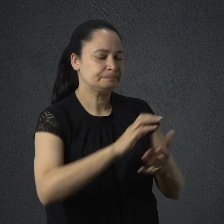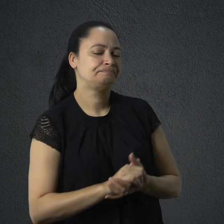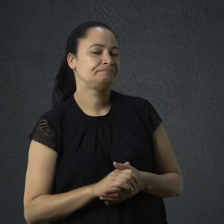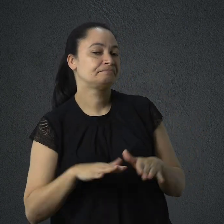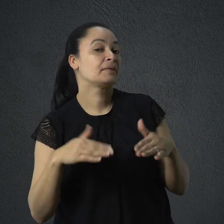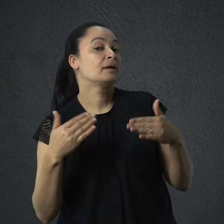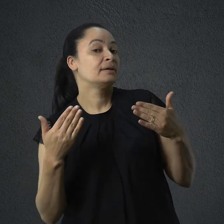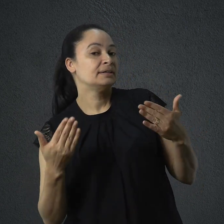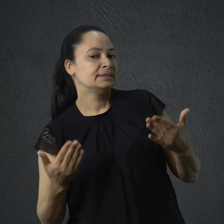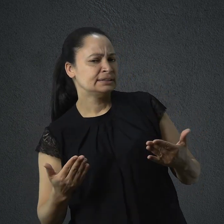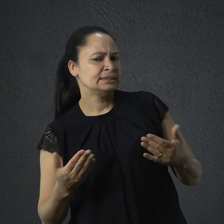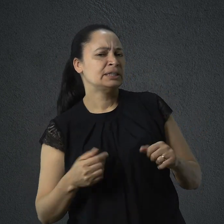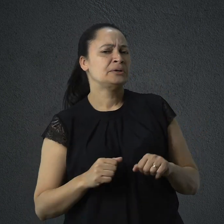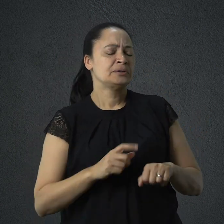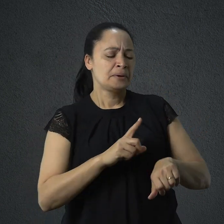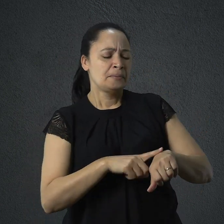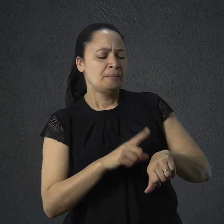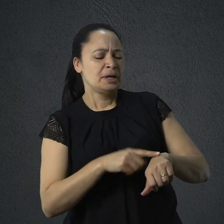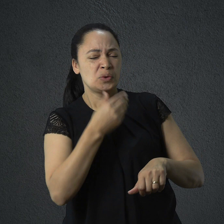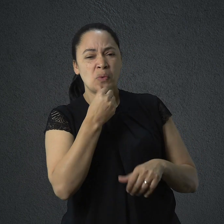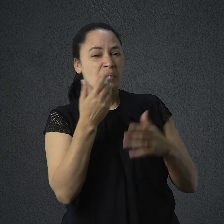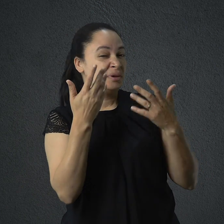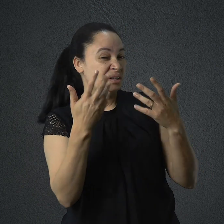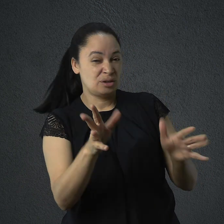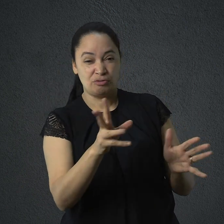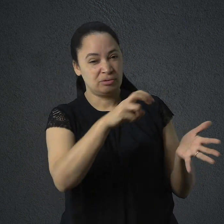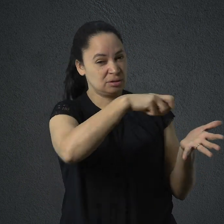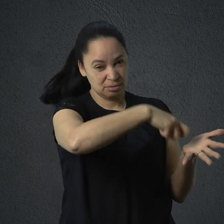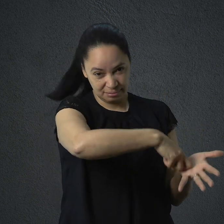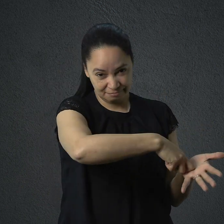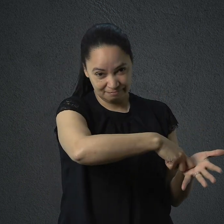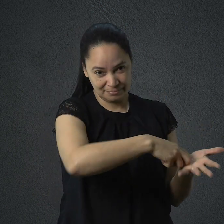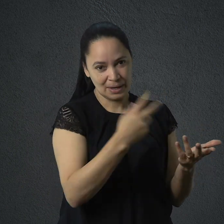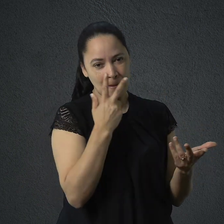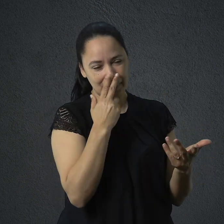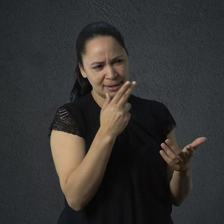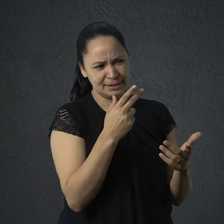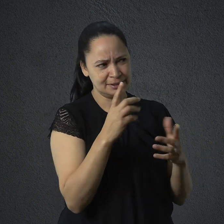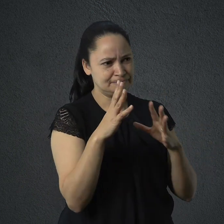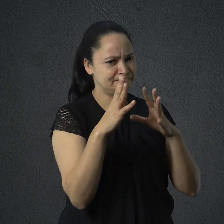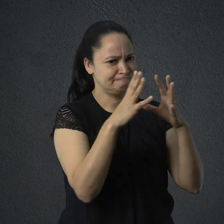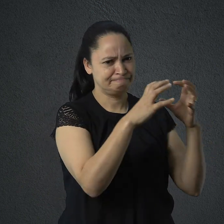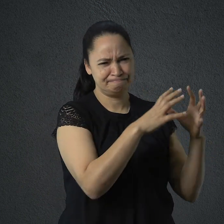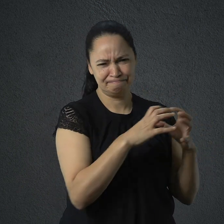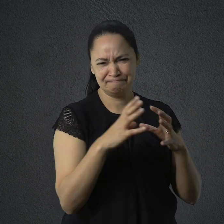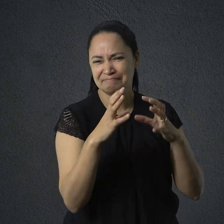Mardoqueu recusou-se a fazê-lo. Uma rixa antiga entre judeus e agagitas, que se arrastava